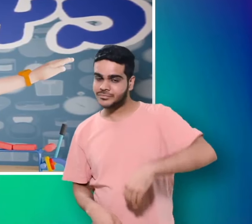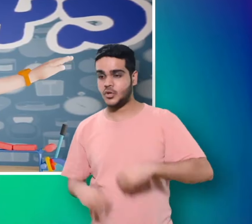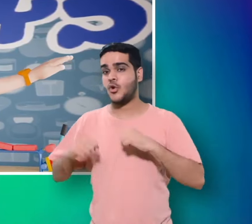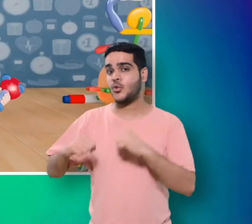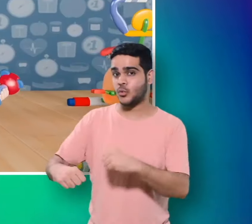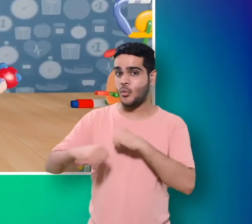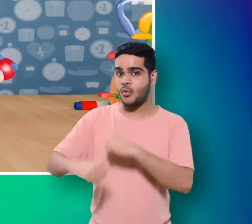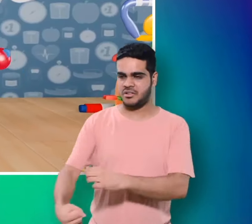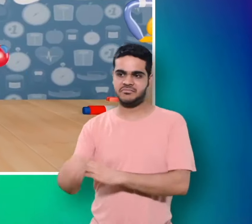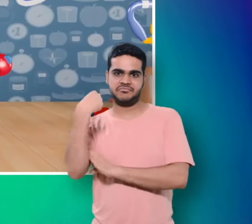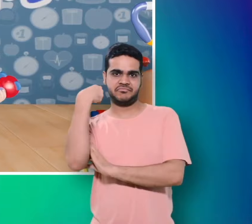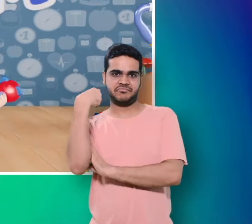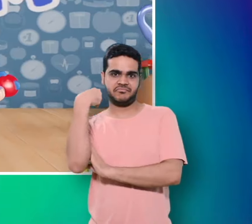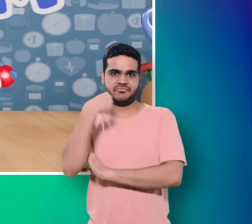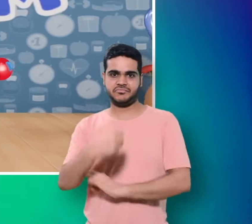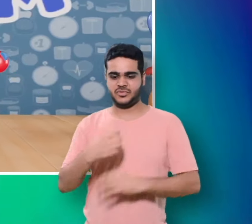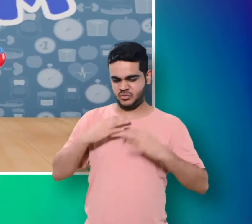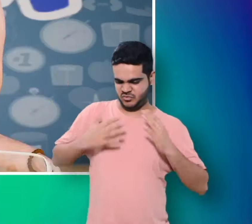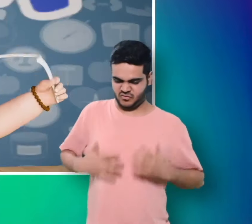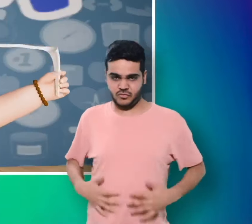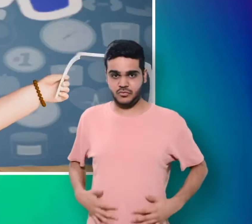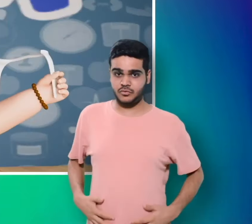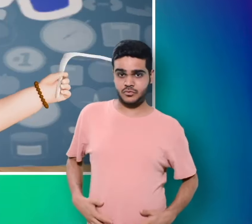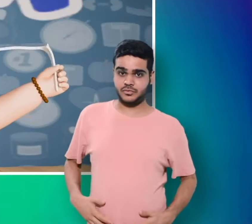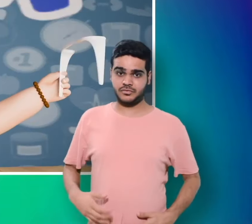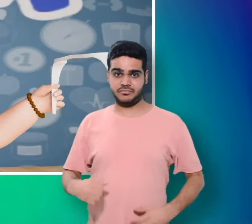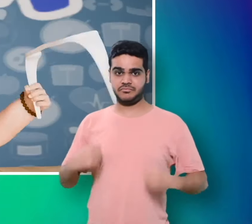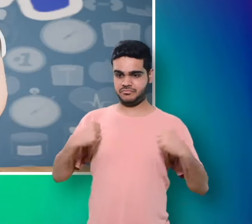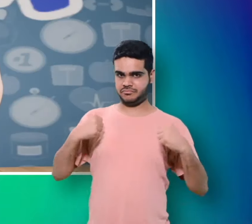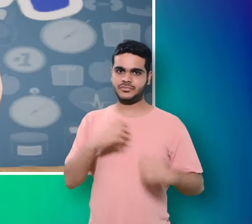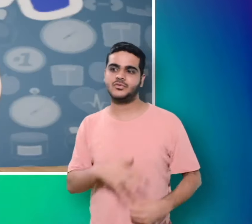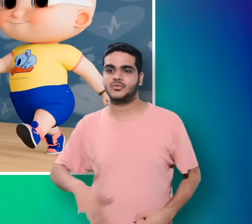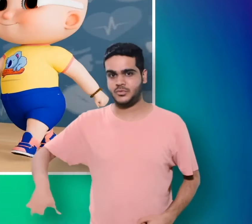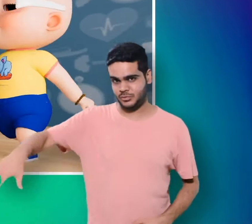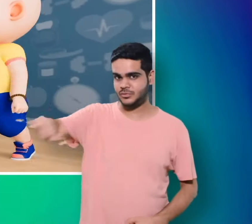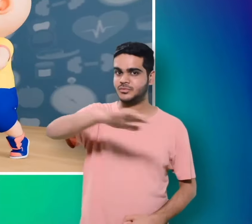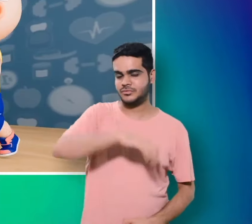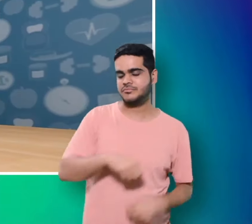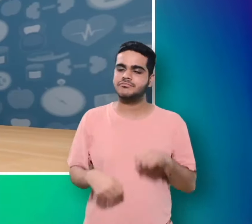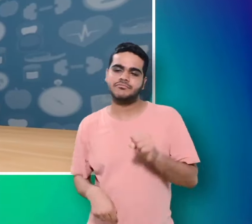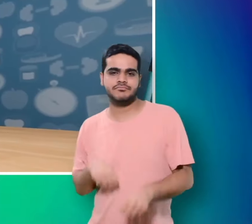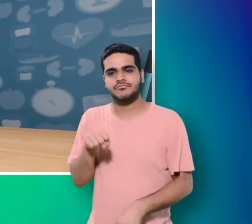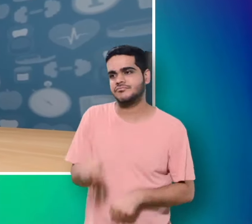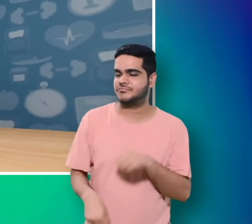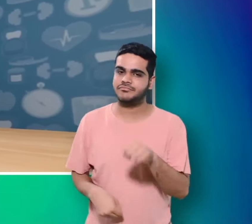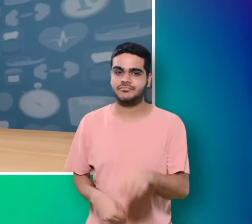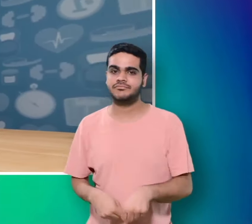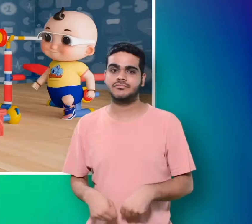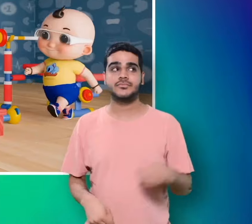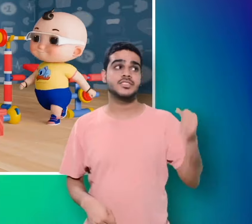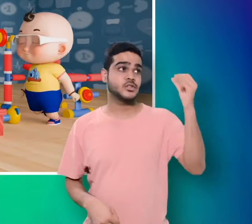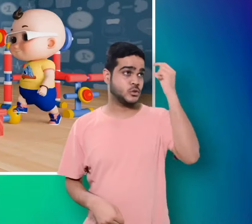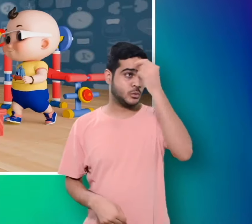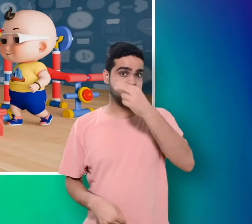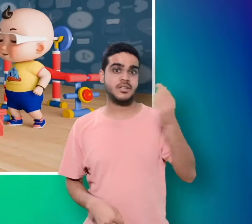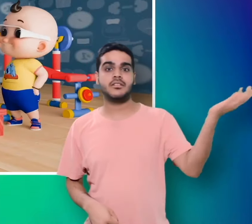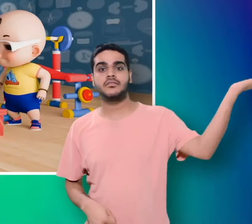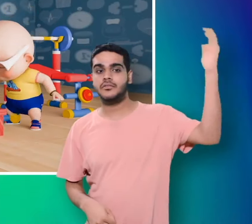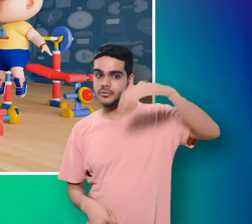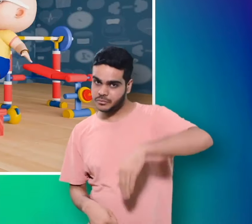अरबी है घोड़ा अपने तगड़ा है देखो कितनी चरबी है चलता है महरोली में पर घोड़ा अपना